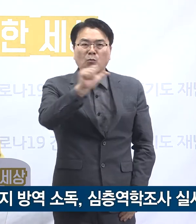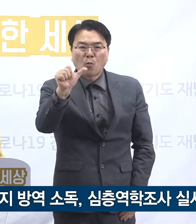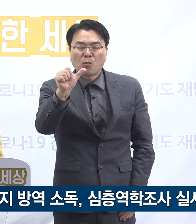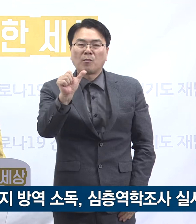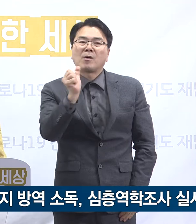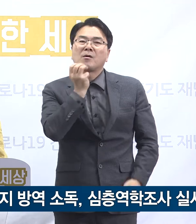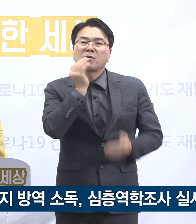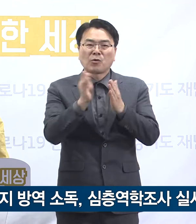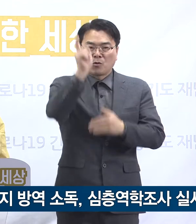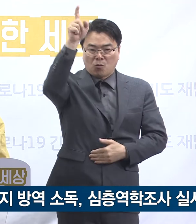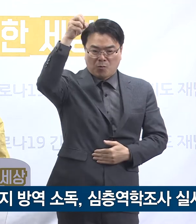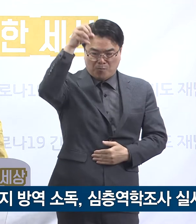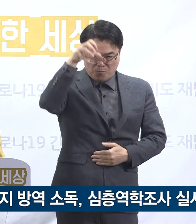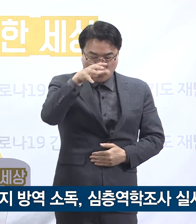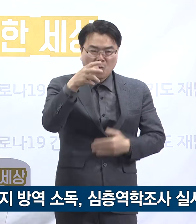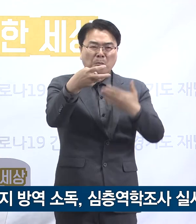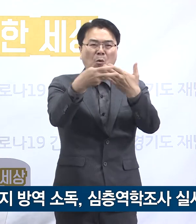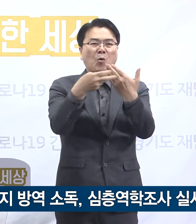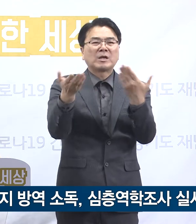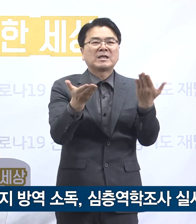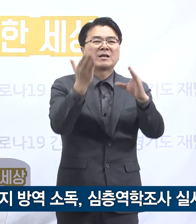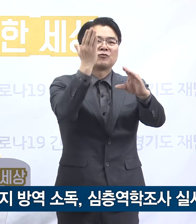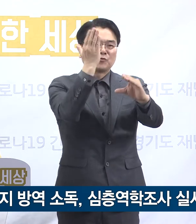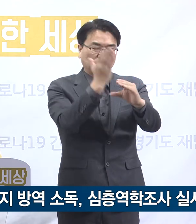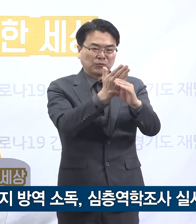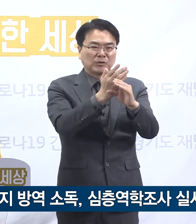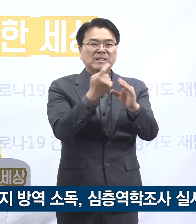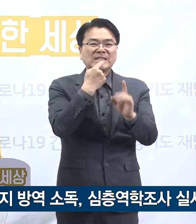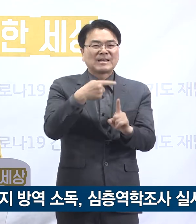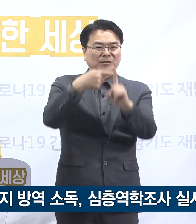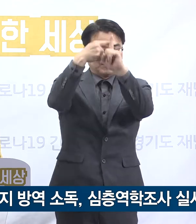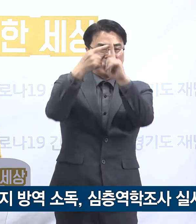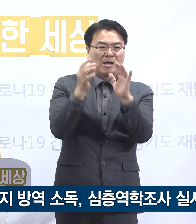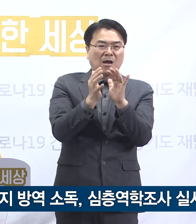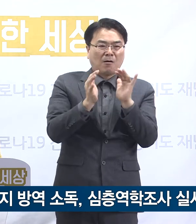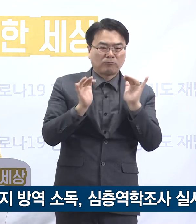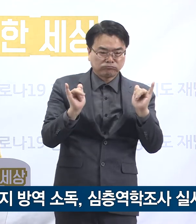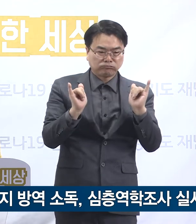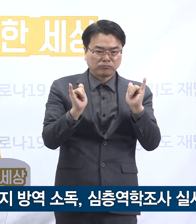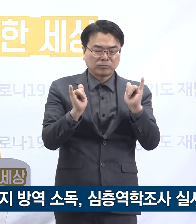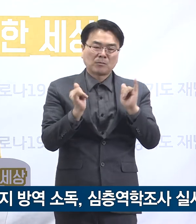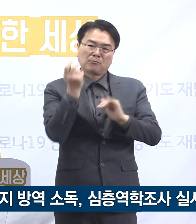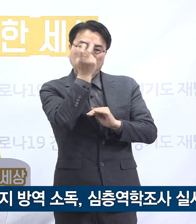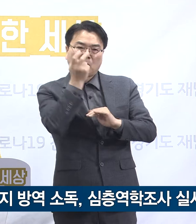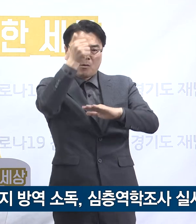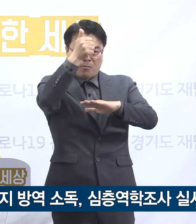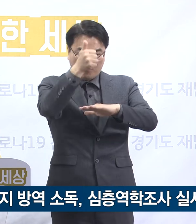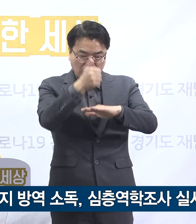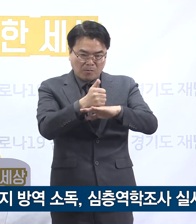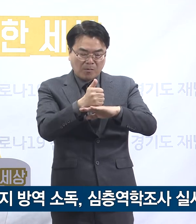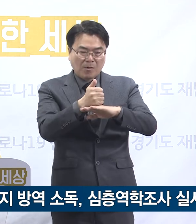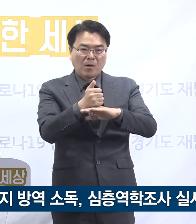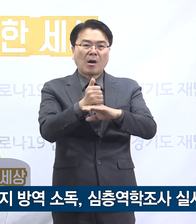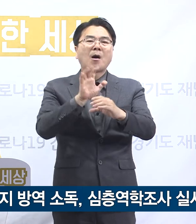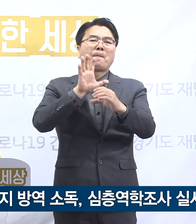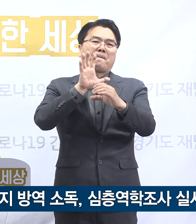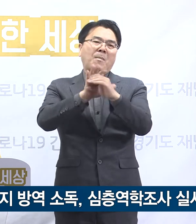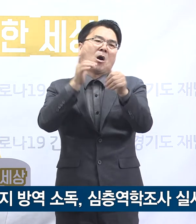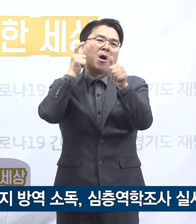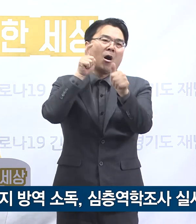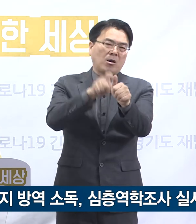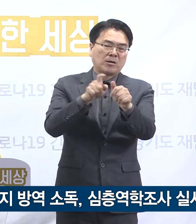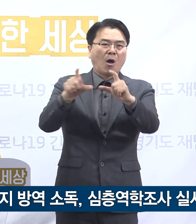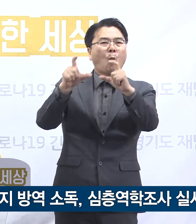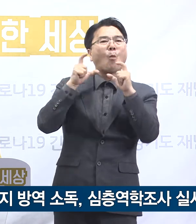격리병동에 근무하는 간호사 1명이 일반 병동으로 근무지 이동 전 실시한 진단검사에서 확진 판정을 받았습니다.